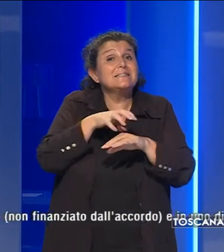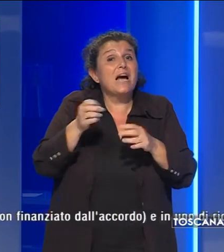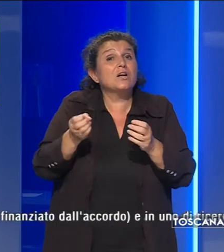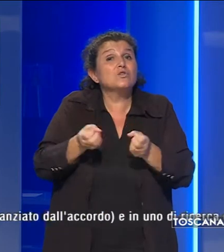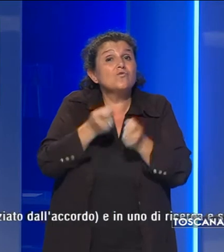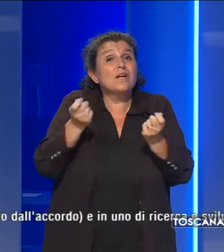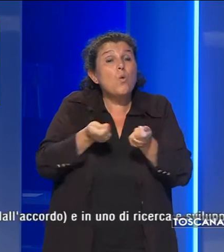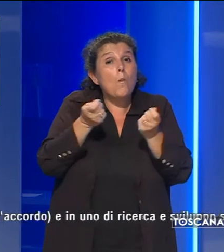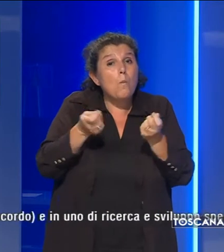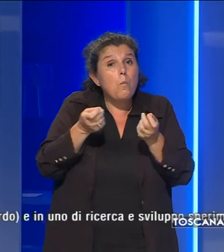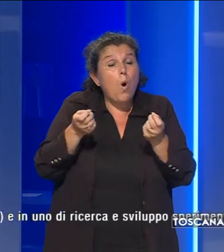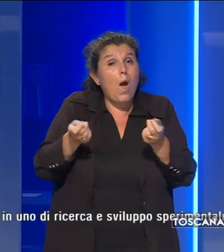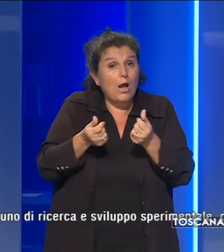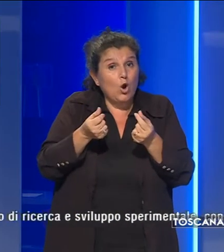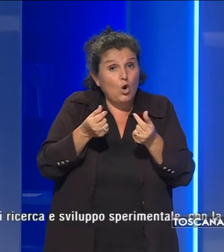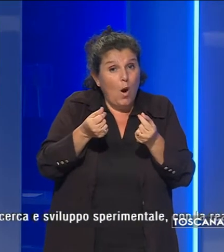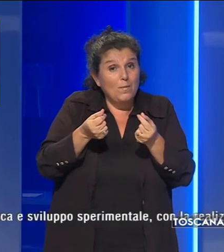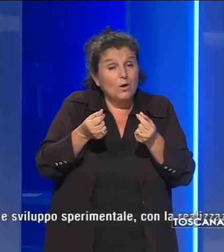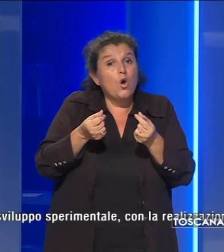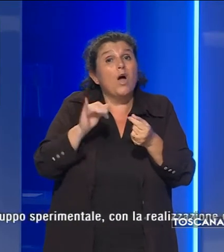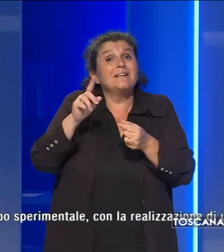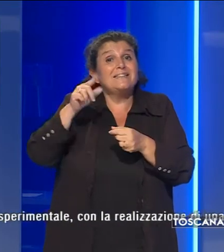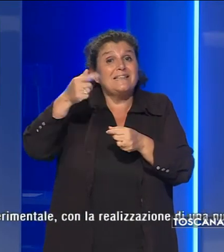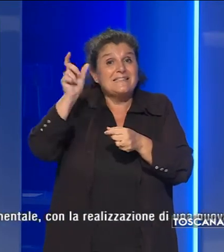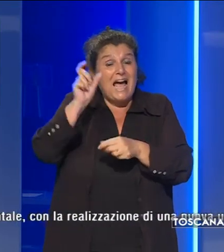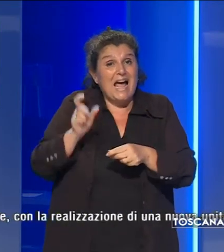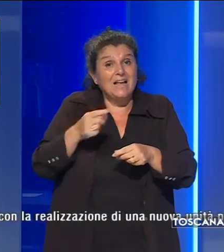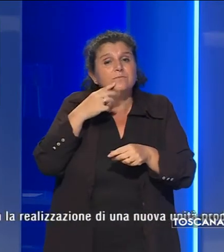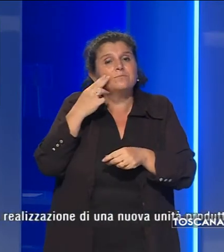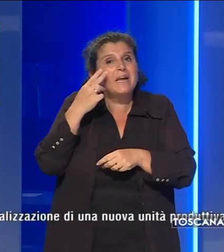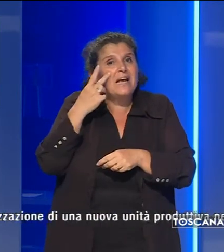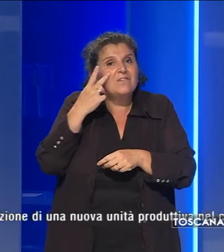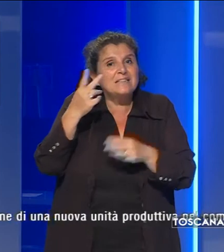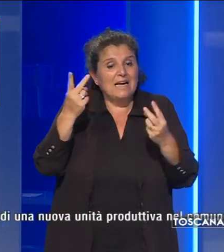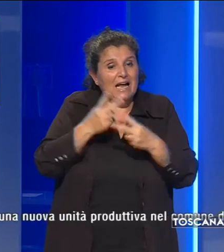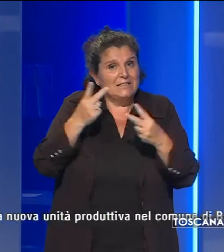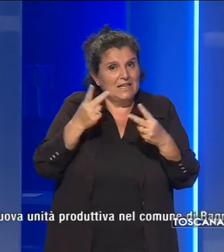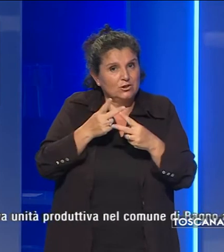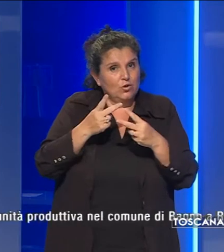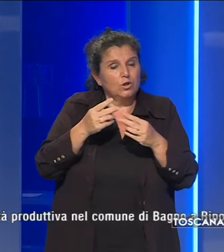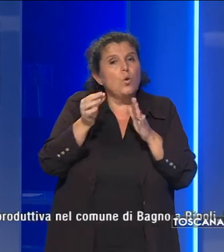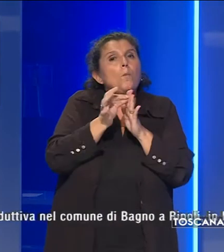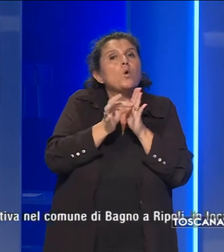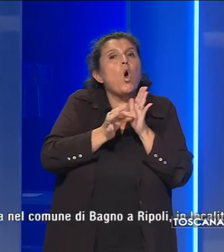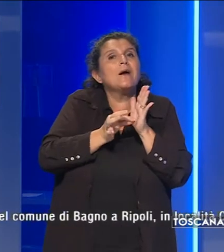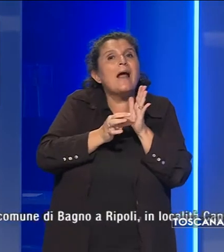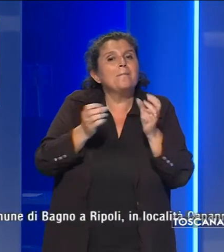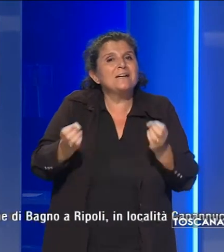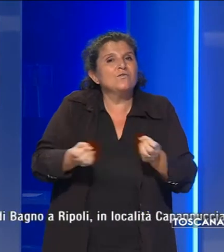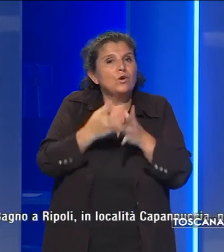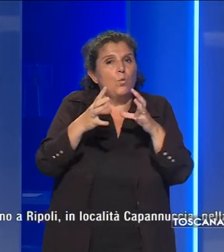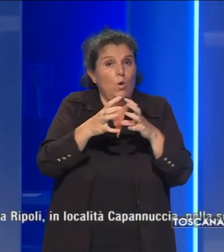Sviluppo Economico e Invitalia, prevede la realizzazione di un programma di sviluppo